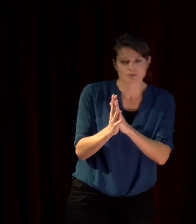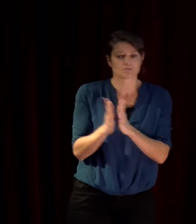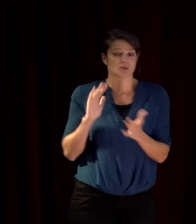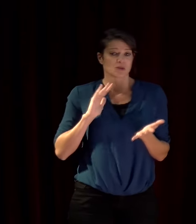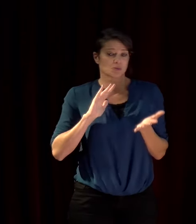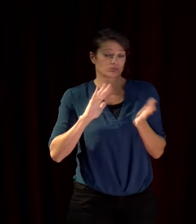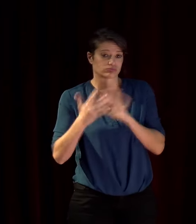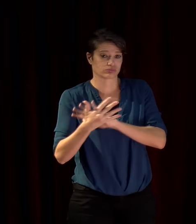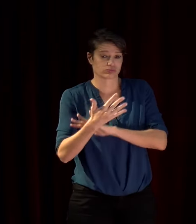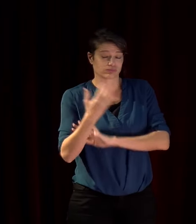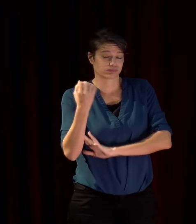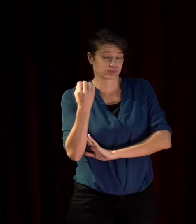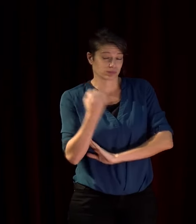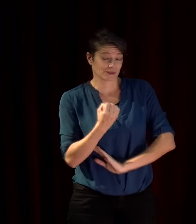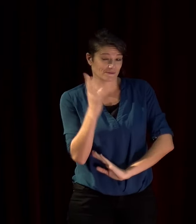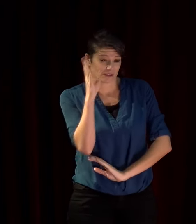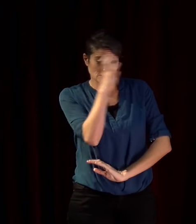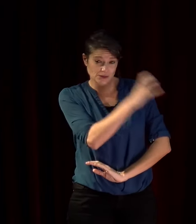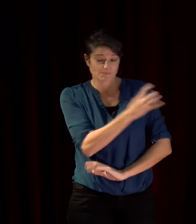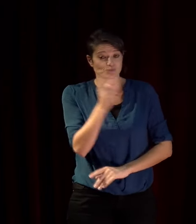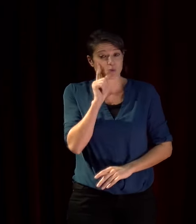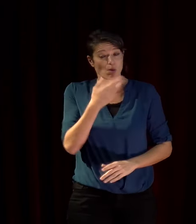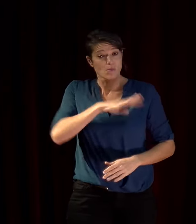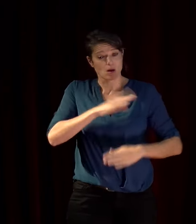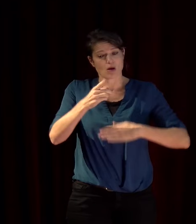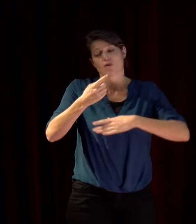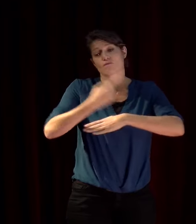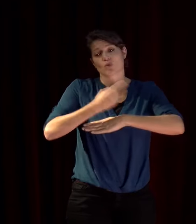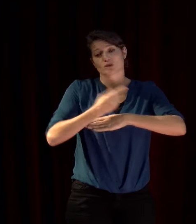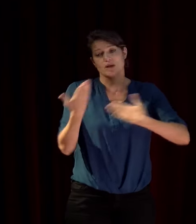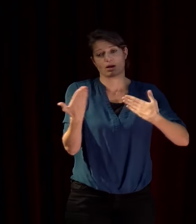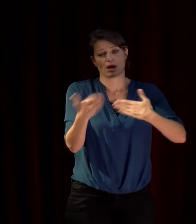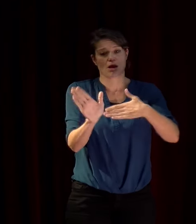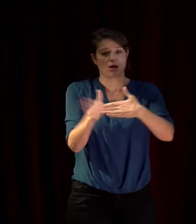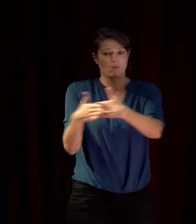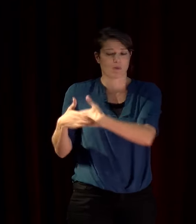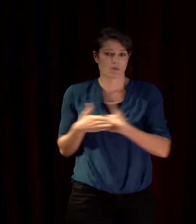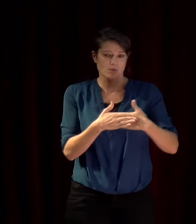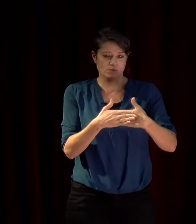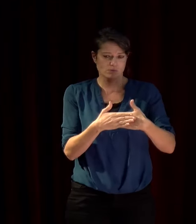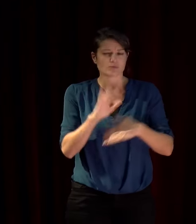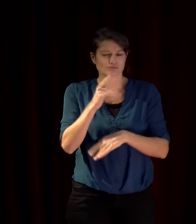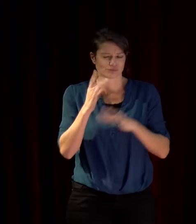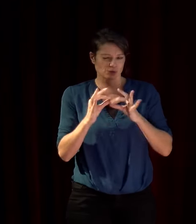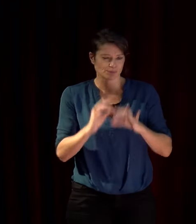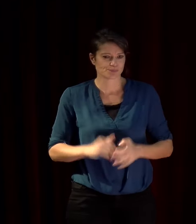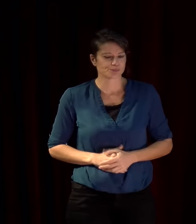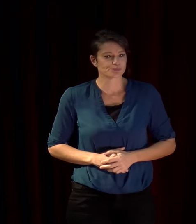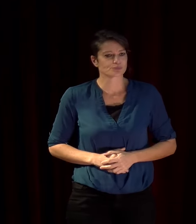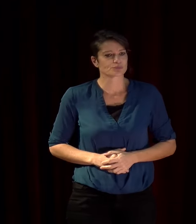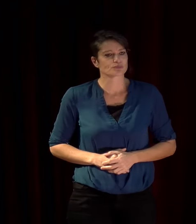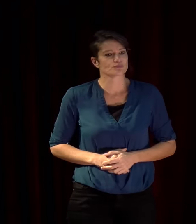en raison de la fermeture des frontières j'y reviendrai après plus